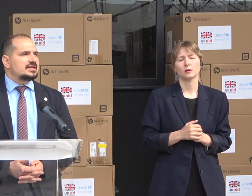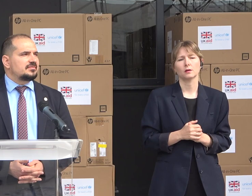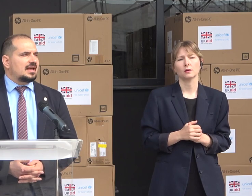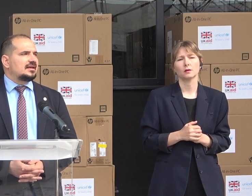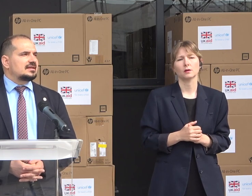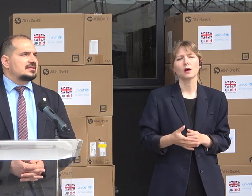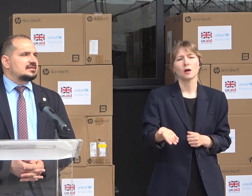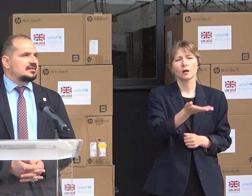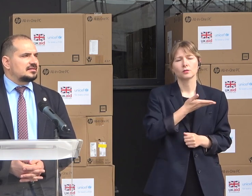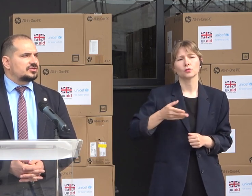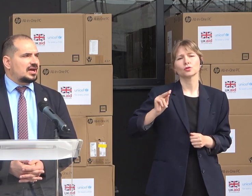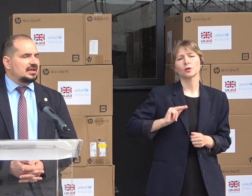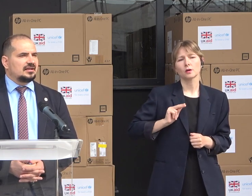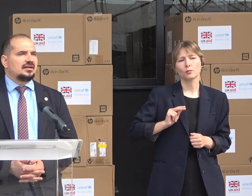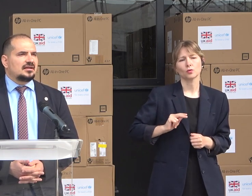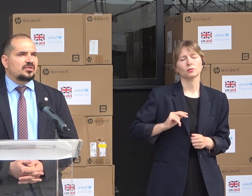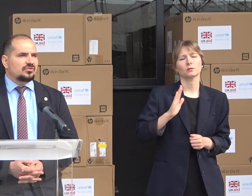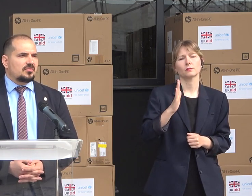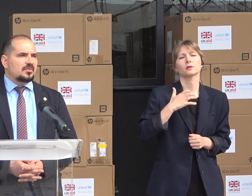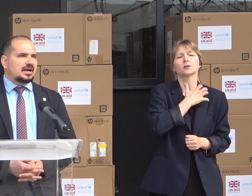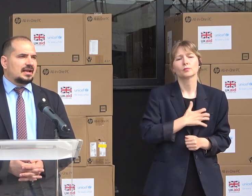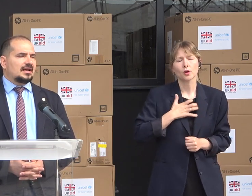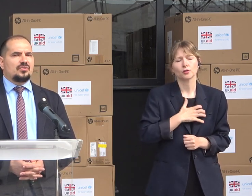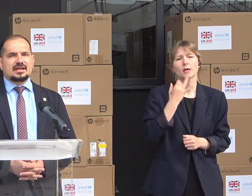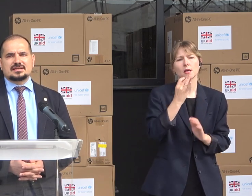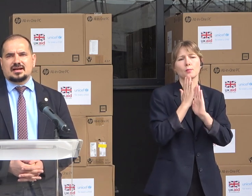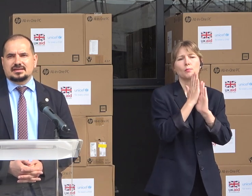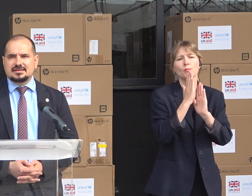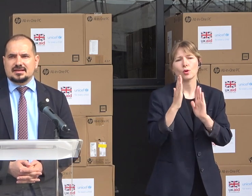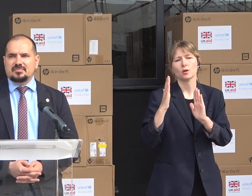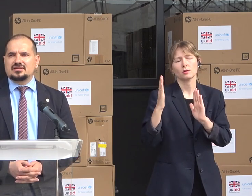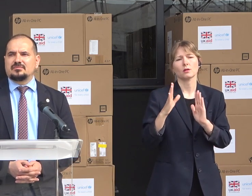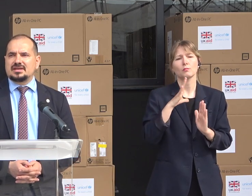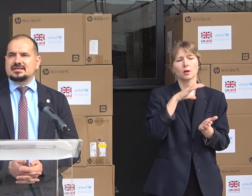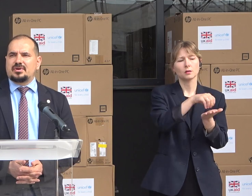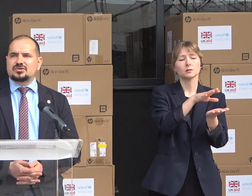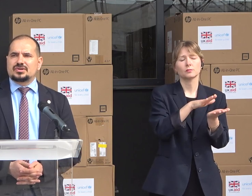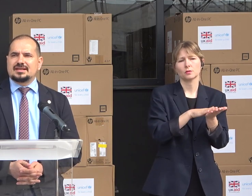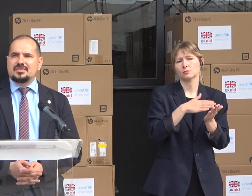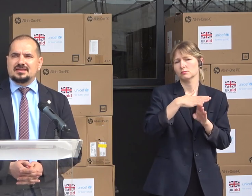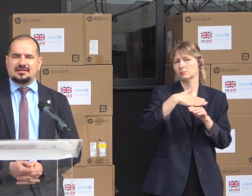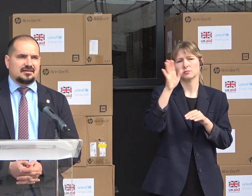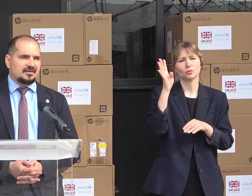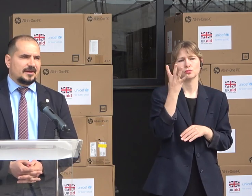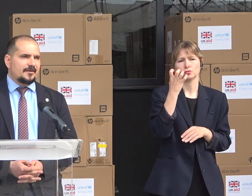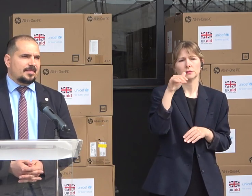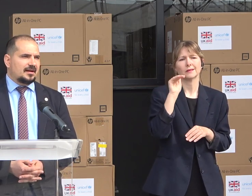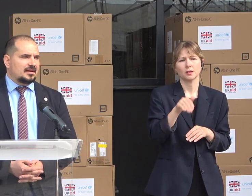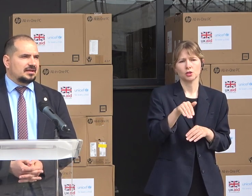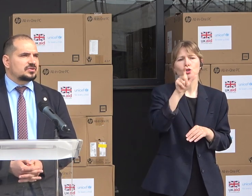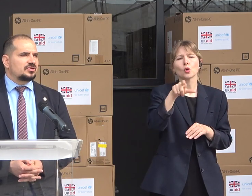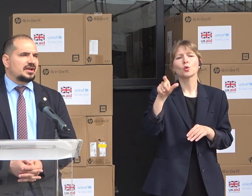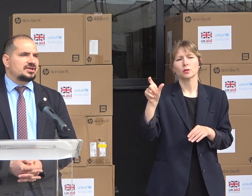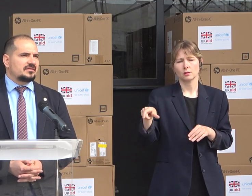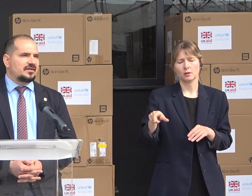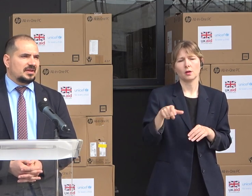colegii mei, asistenții sociali, împreună cu bibliotecarii, au înregistrat în sistem peste 400 de mii de